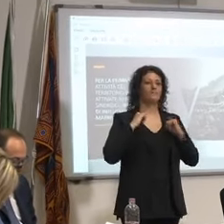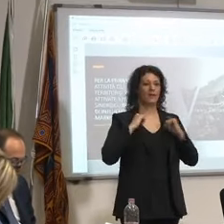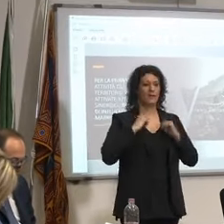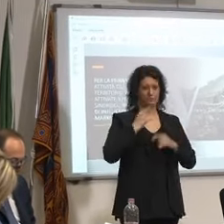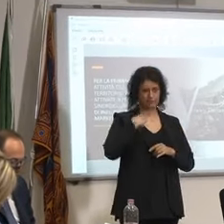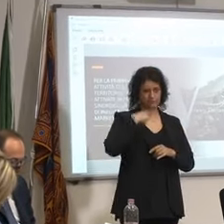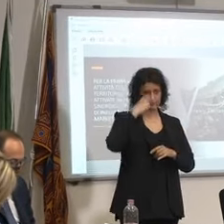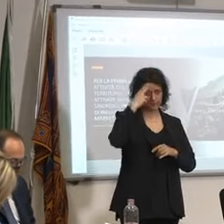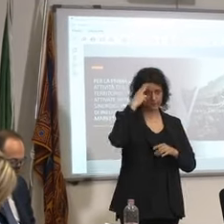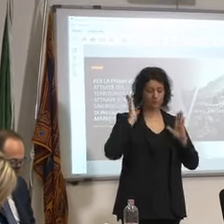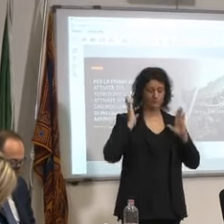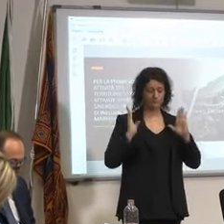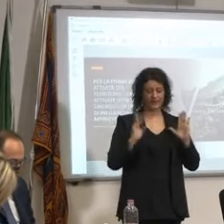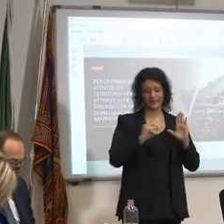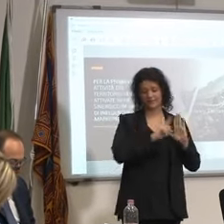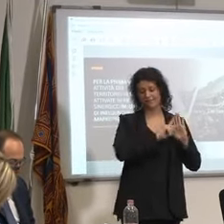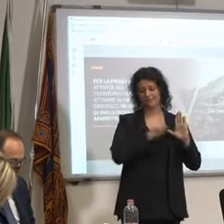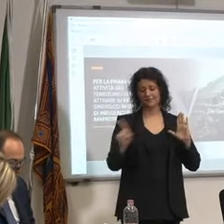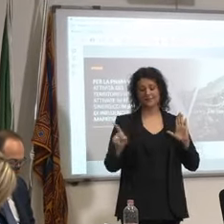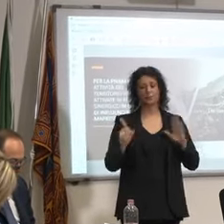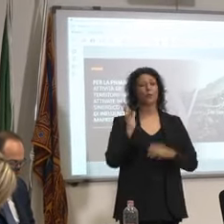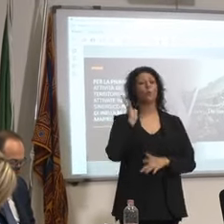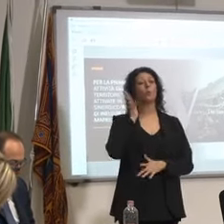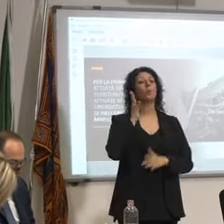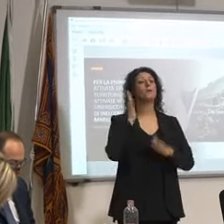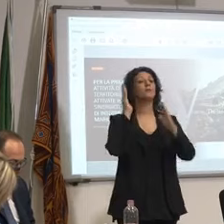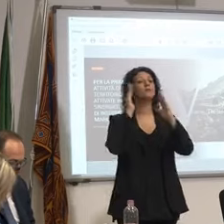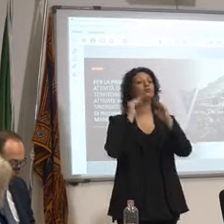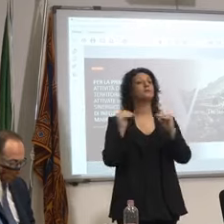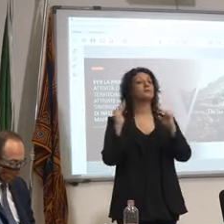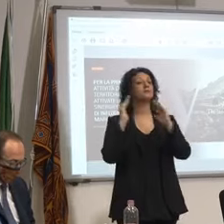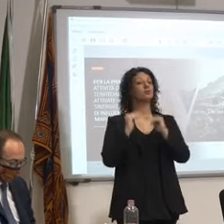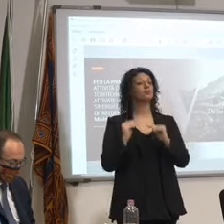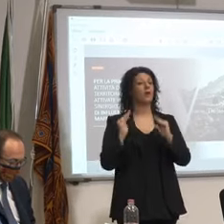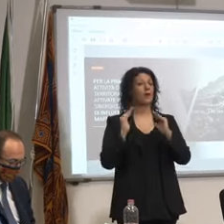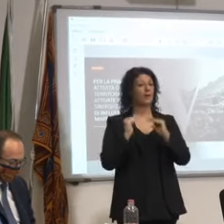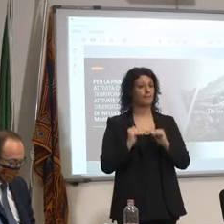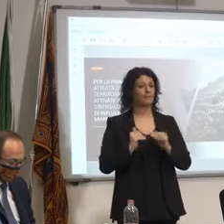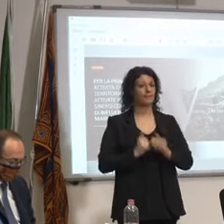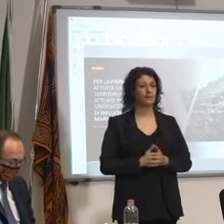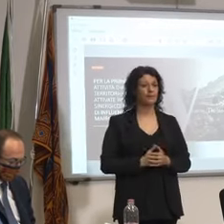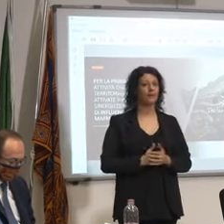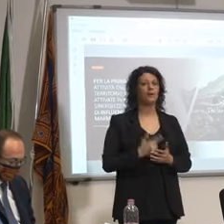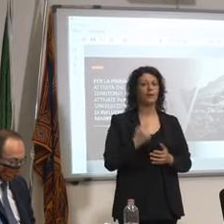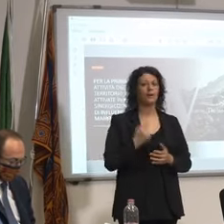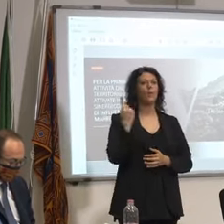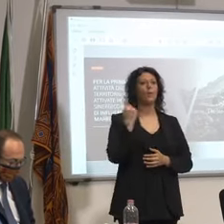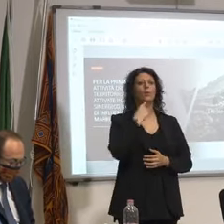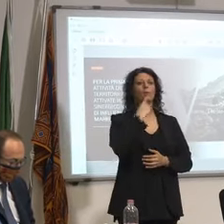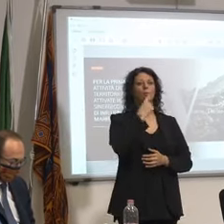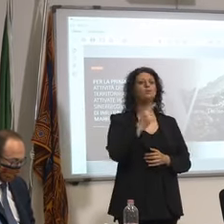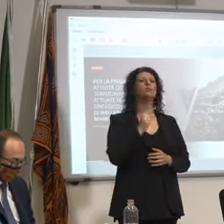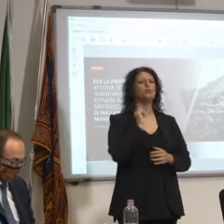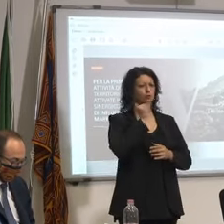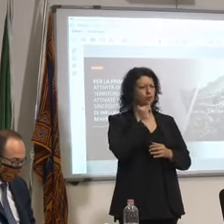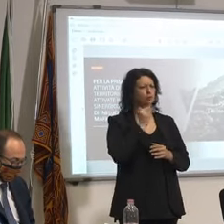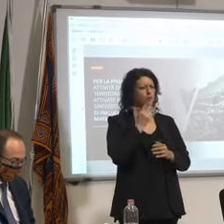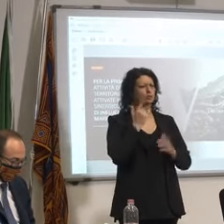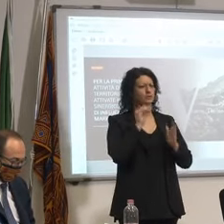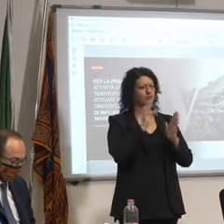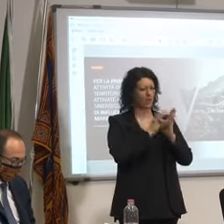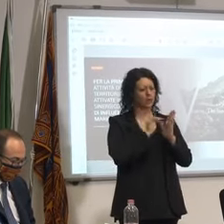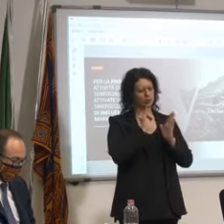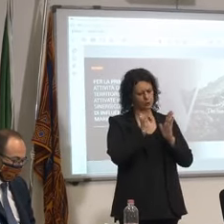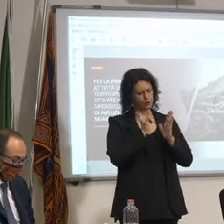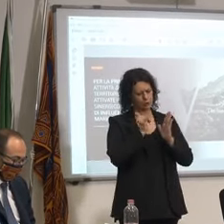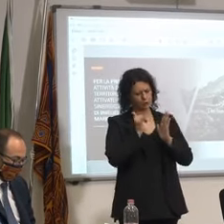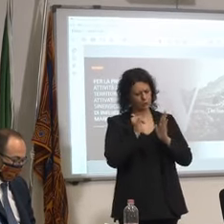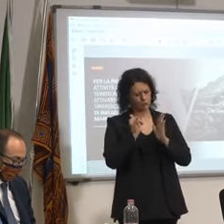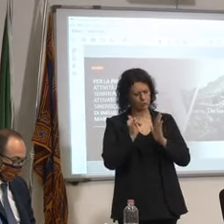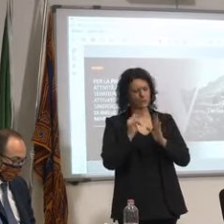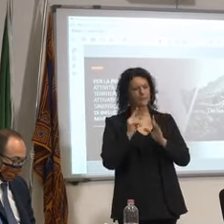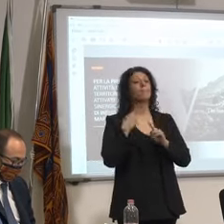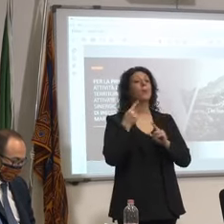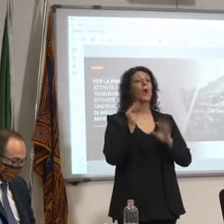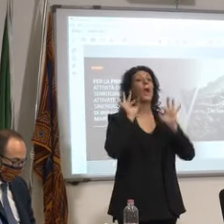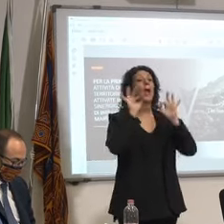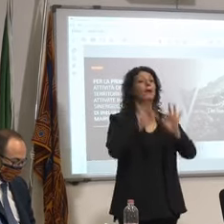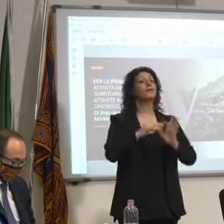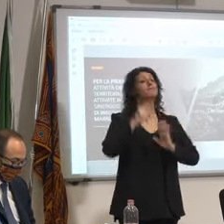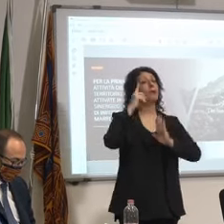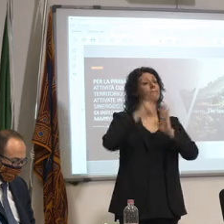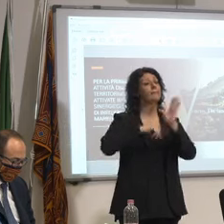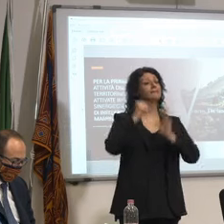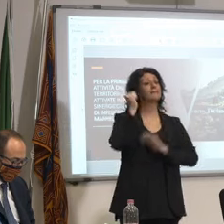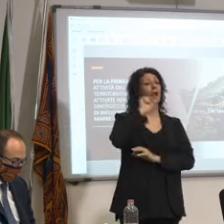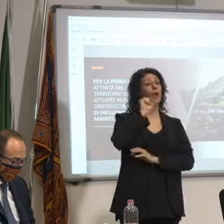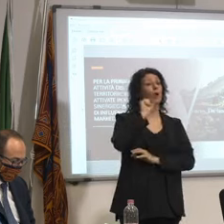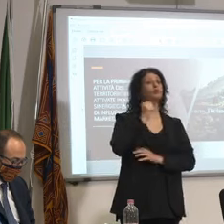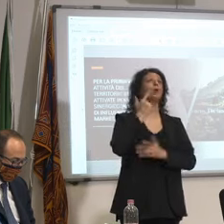dicembre qualcuno potrebbe dire guardate le fissiamo le fissiamo le fissiamo poi arrivano ad agosto ma ormai è troppo tardi per fissare per